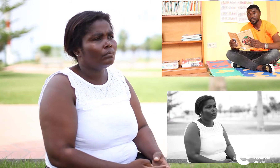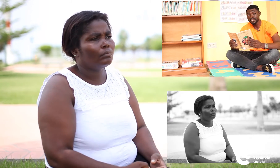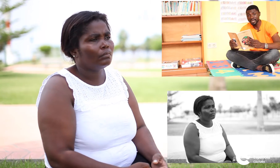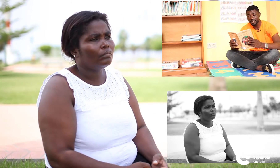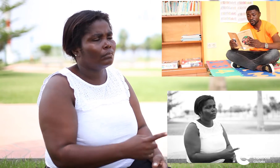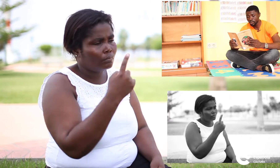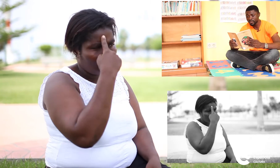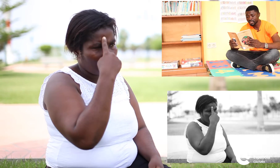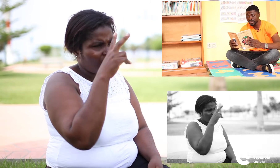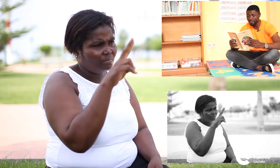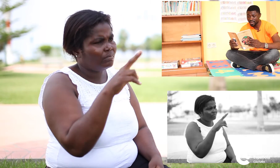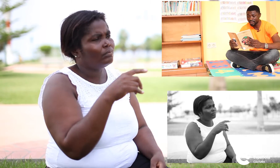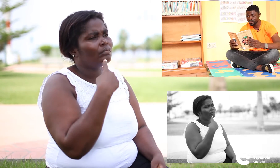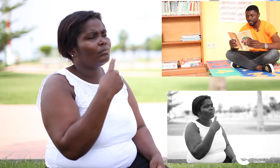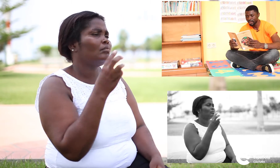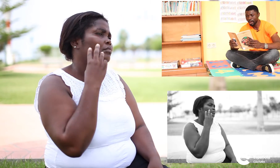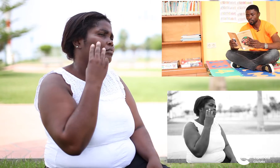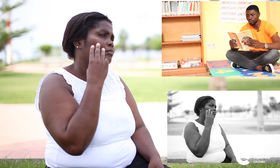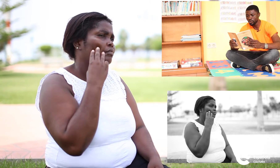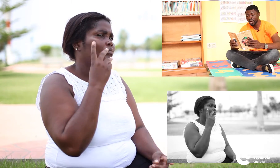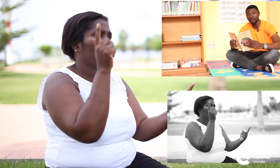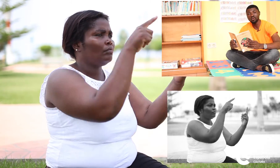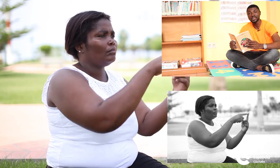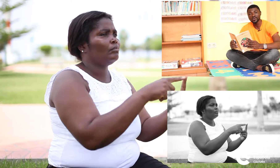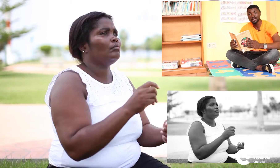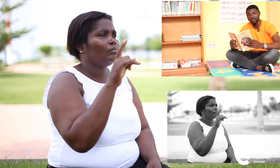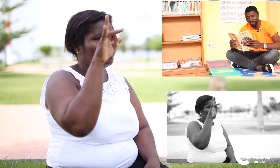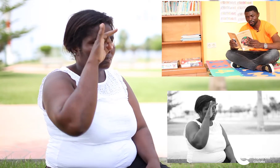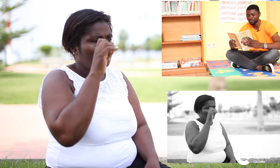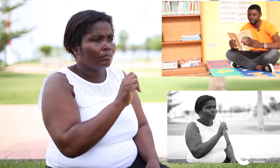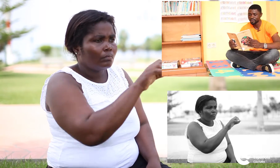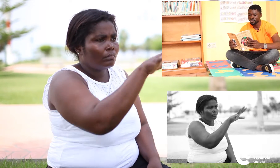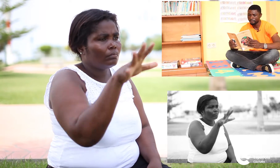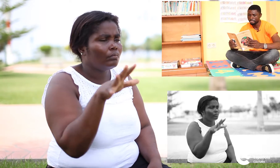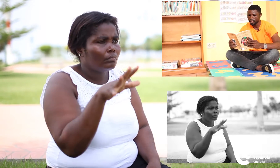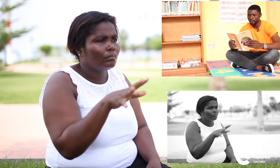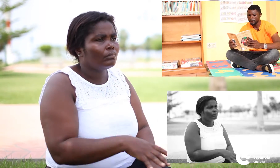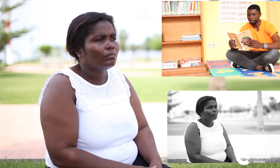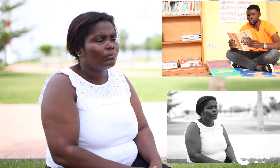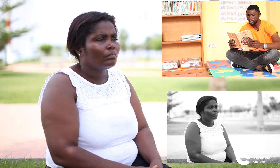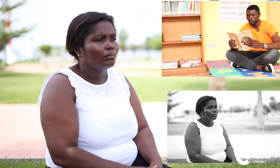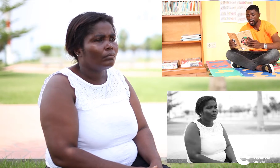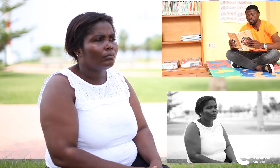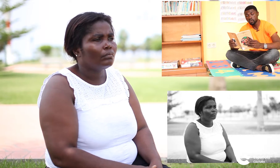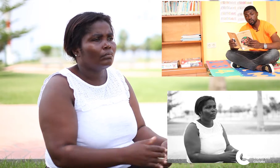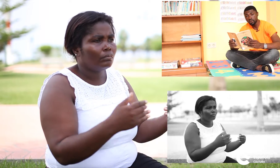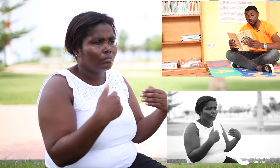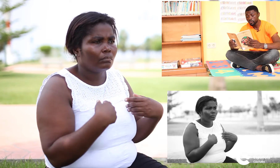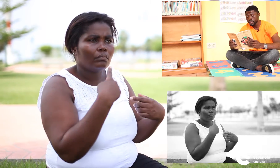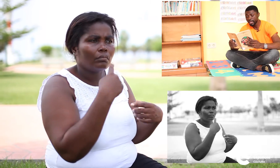pensárselo dos veces, la madre acudió al encuentro del brujo. Pidió al brujo que